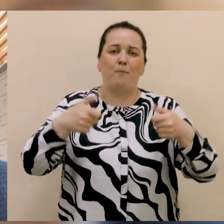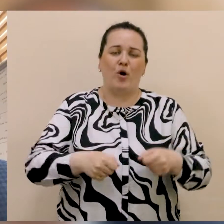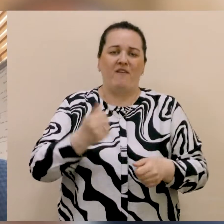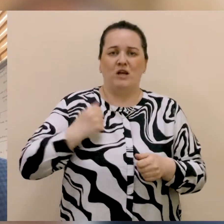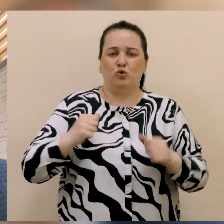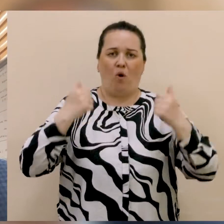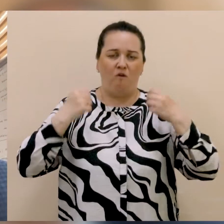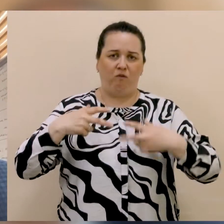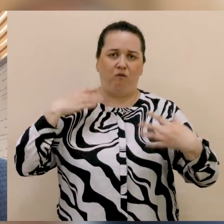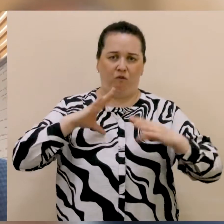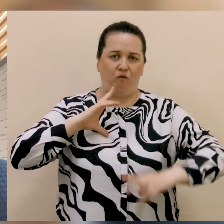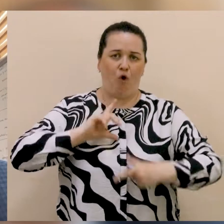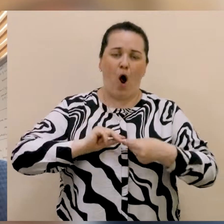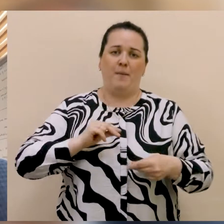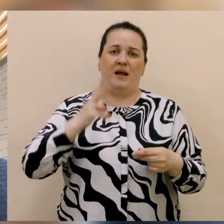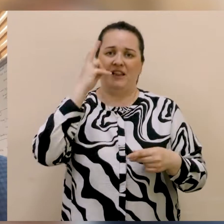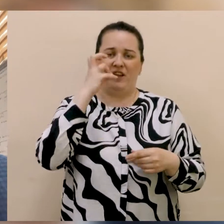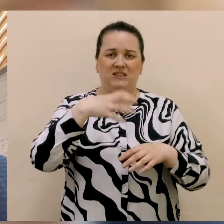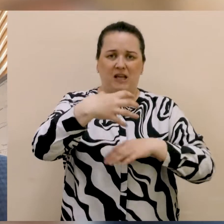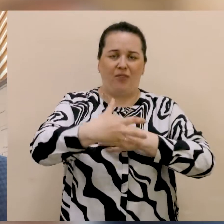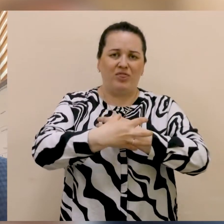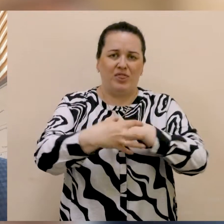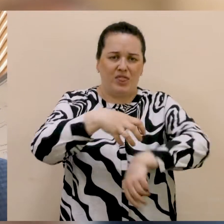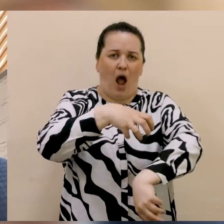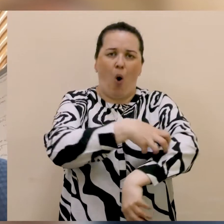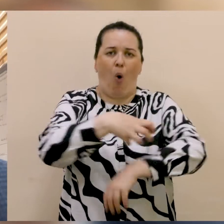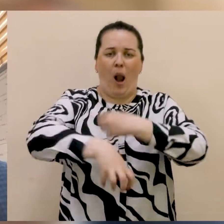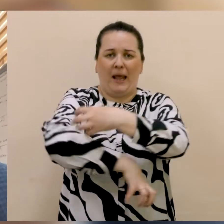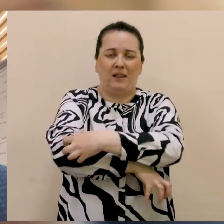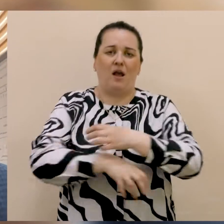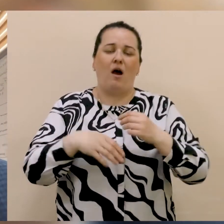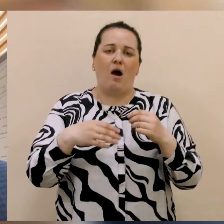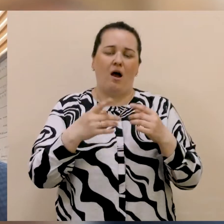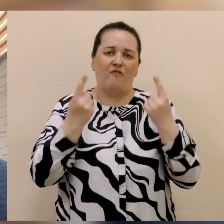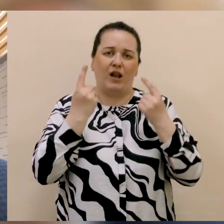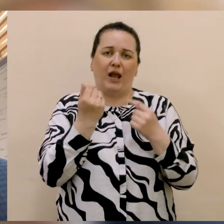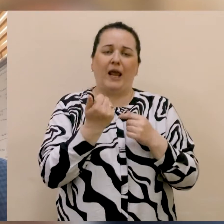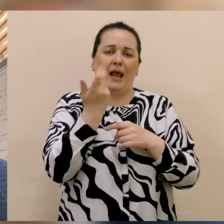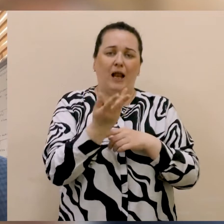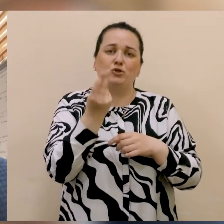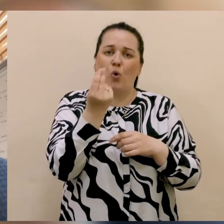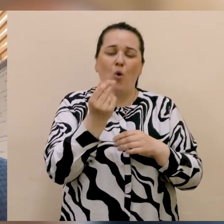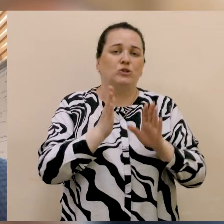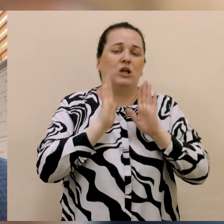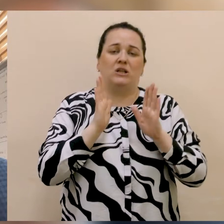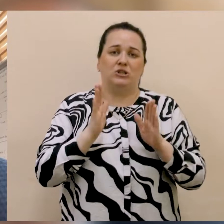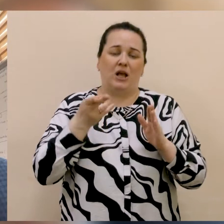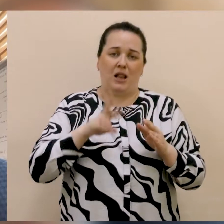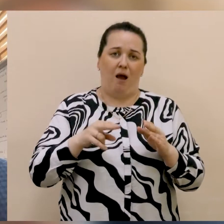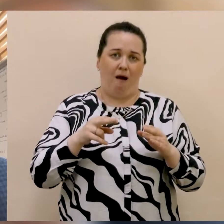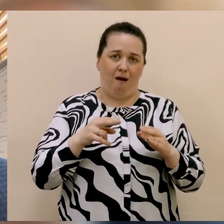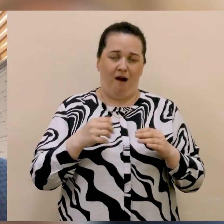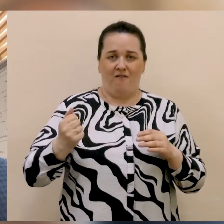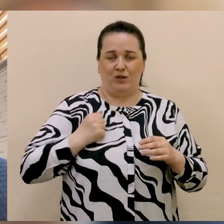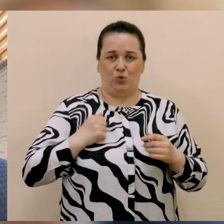200 наколінників. І значна кількість коштів не лише на закупівлю військової амуніції,